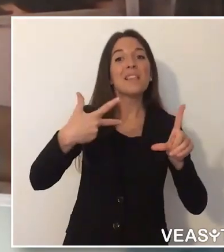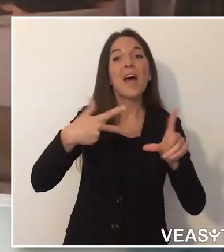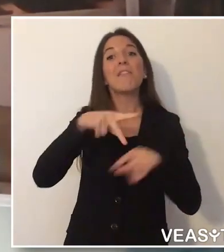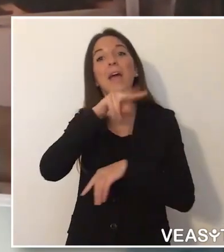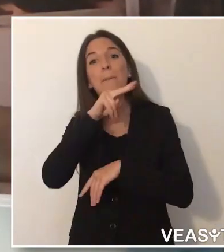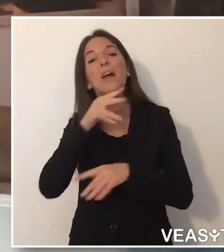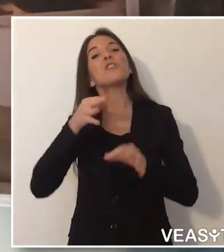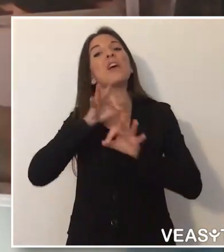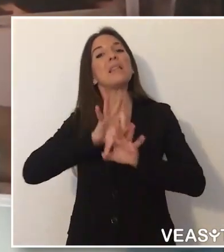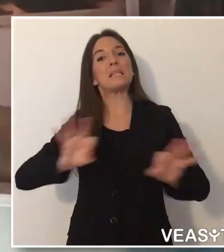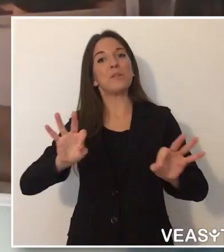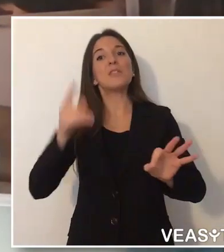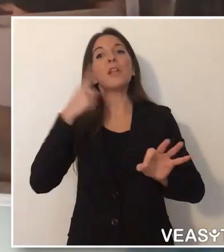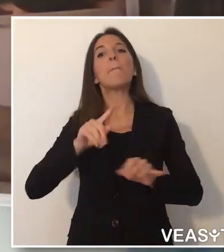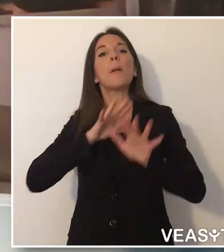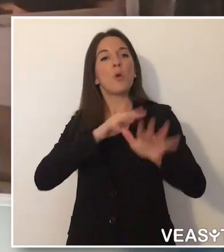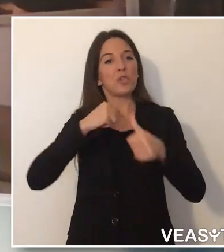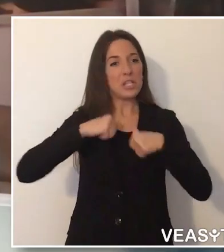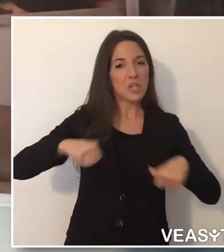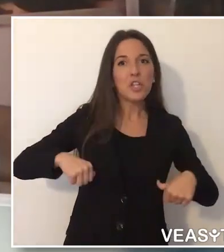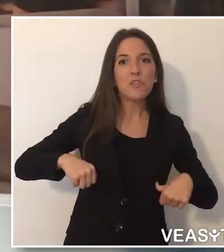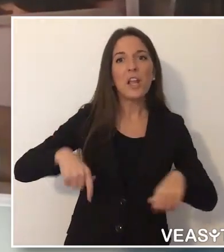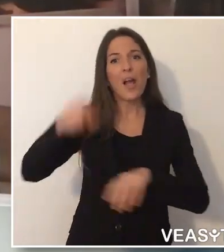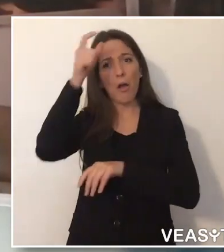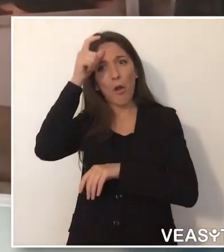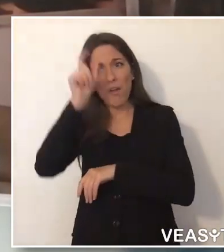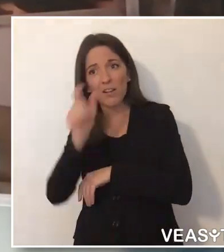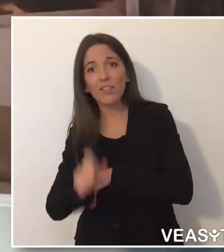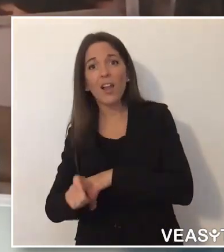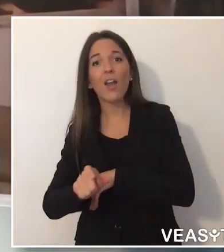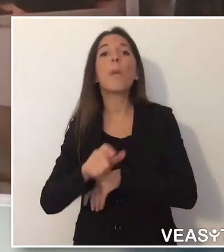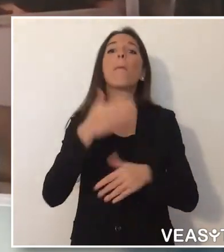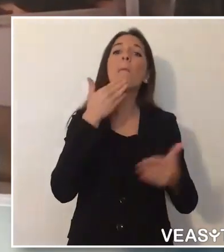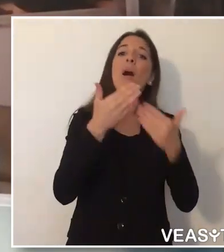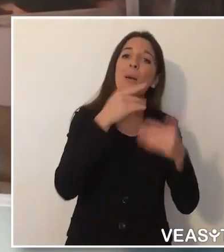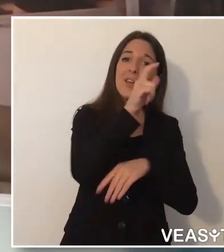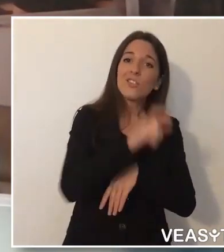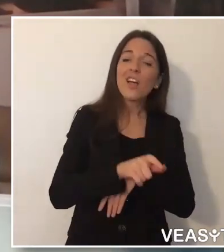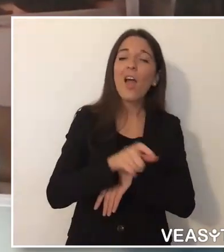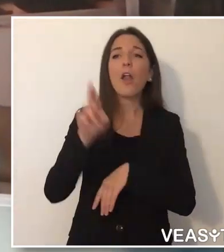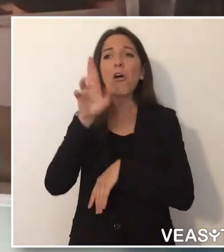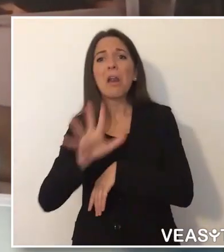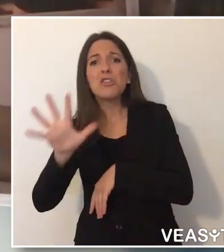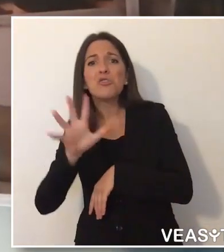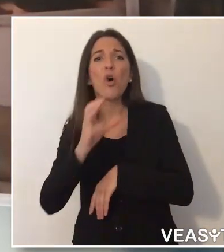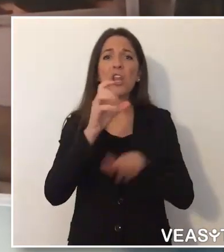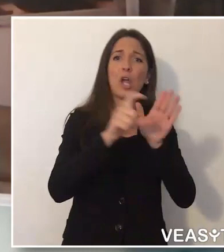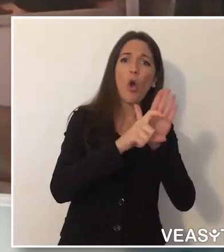dei comuni italiani, delle istituzioni, degli enti e associazioni